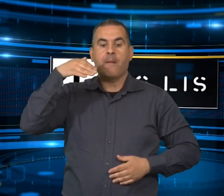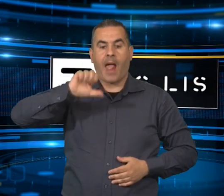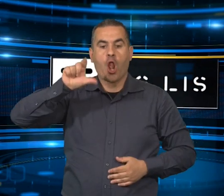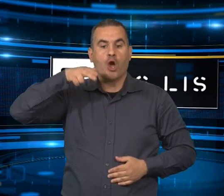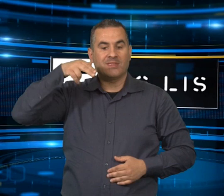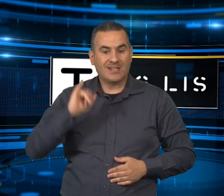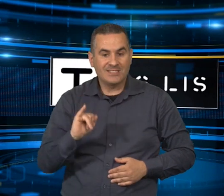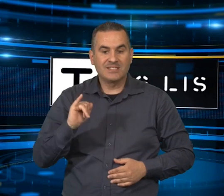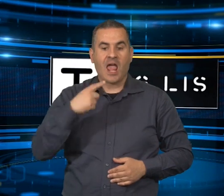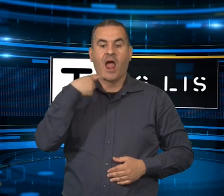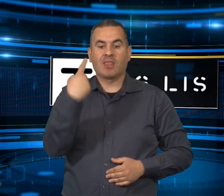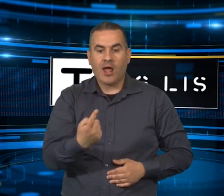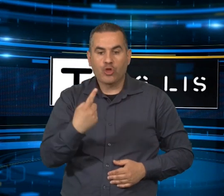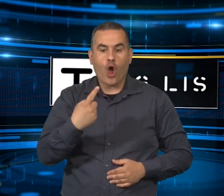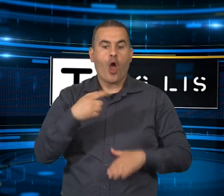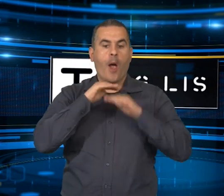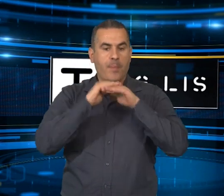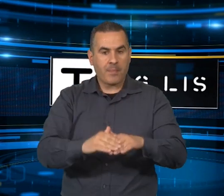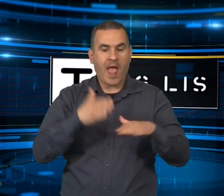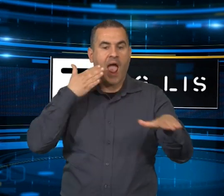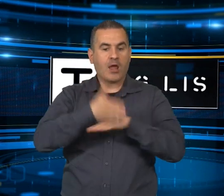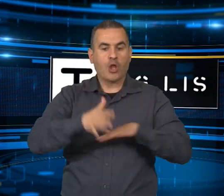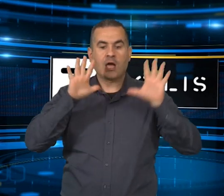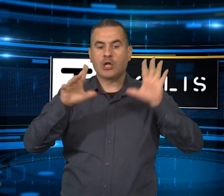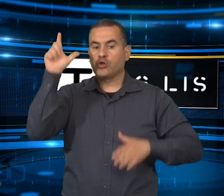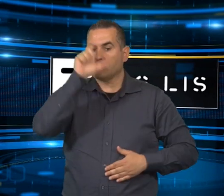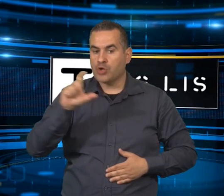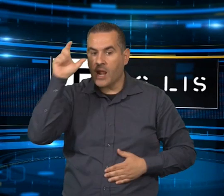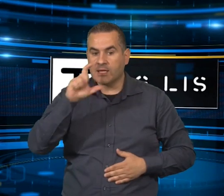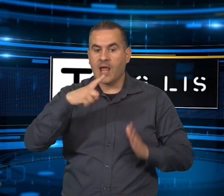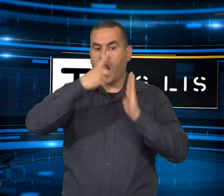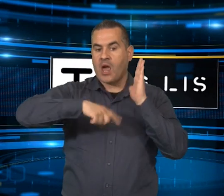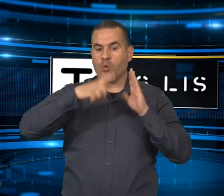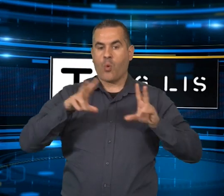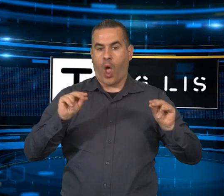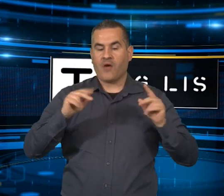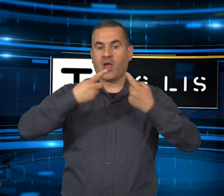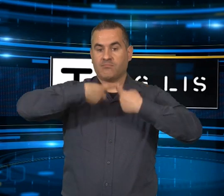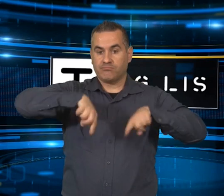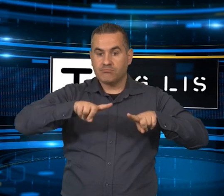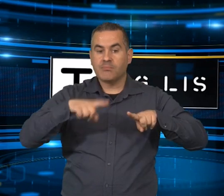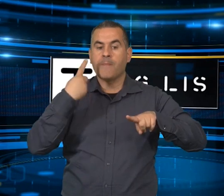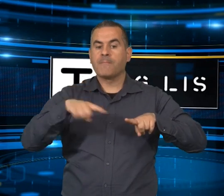presentata la candidatura italiana a questa importante struttura scientifica, alla presenza oltre che